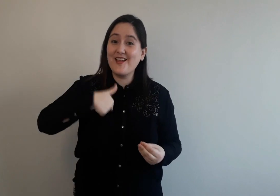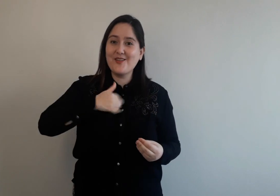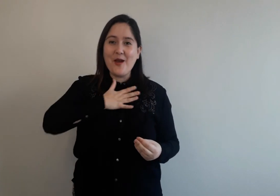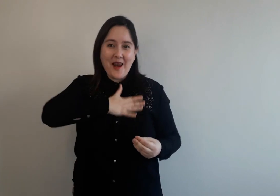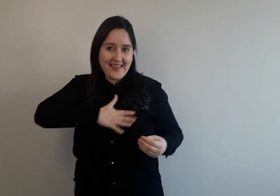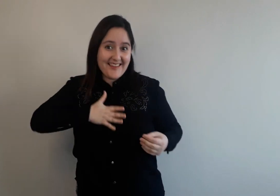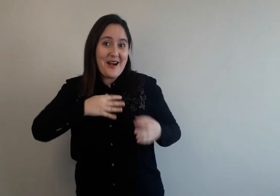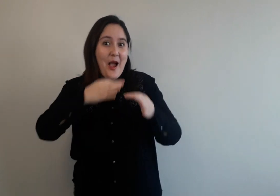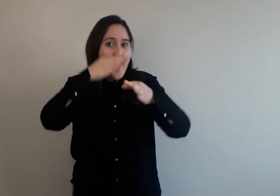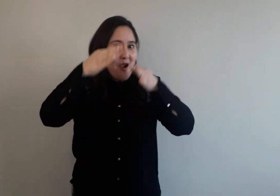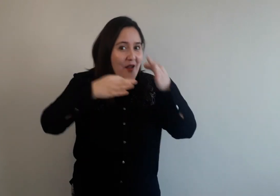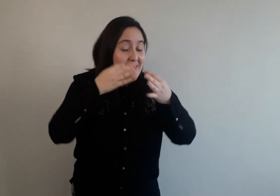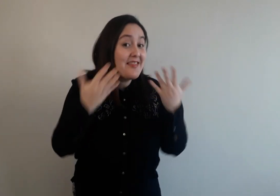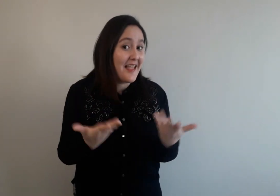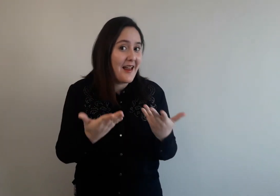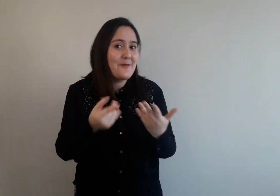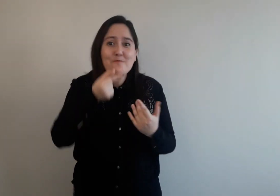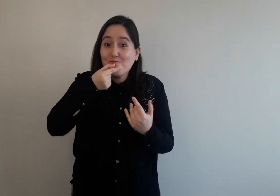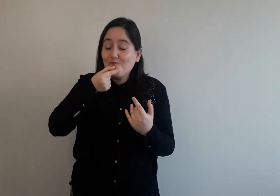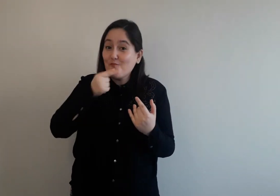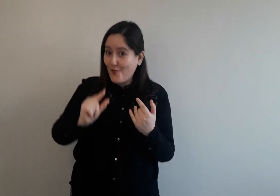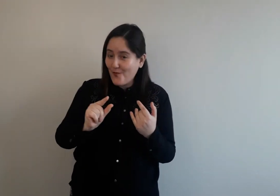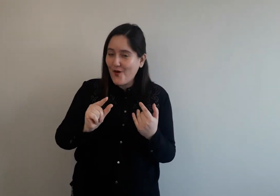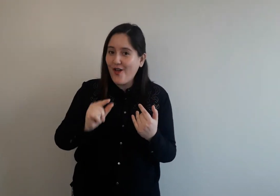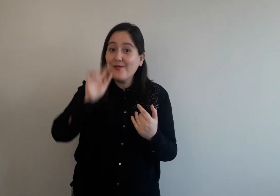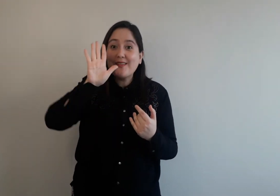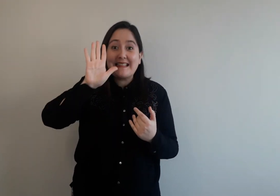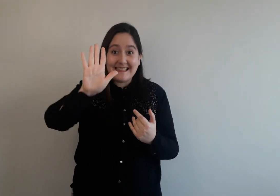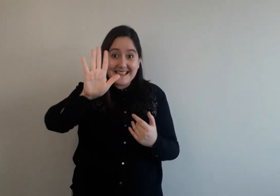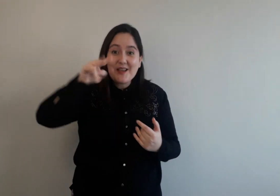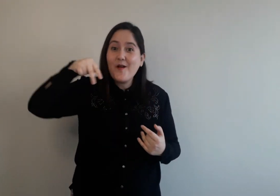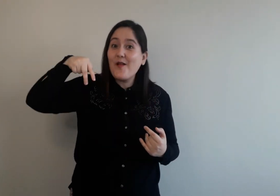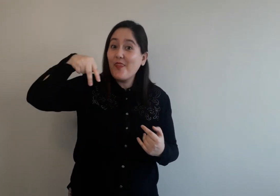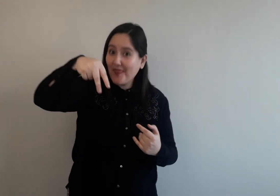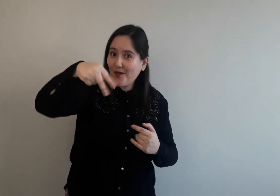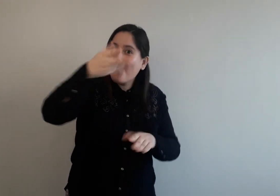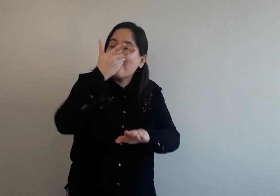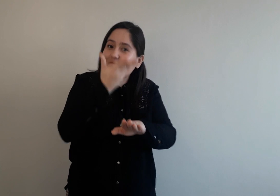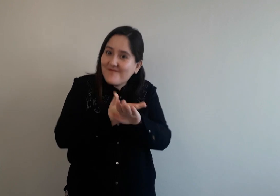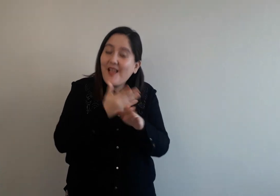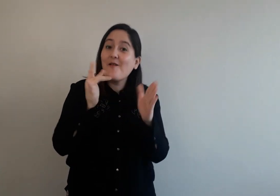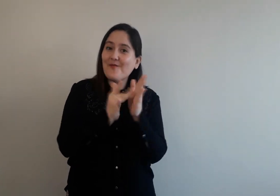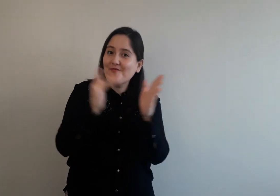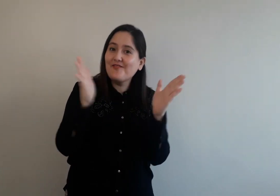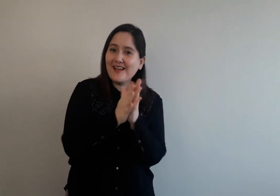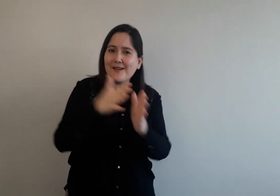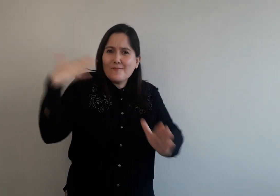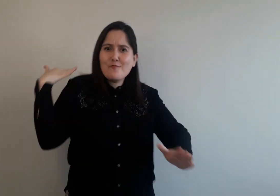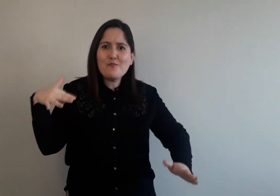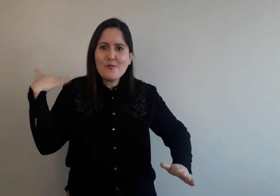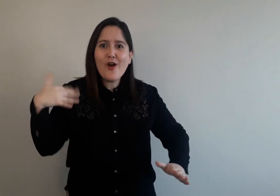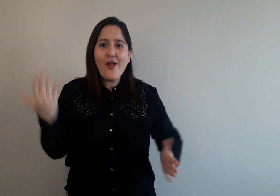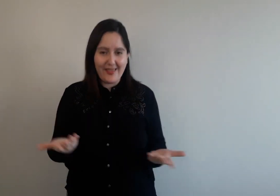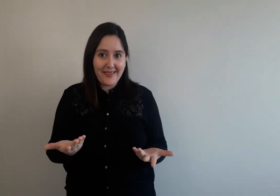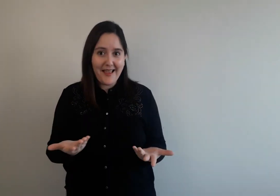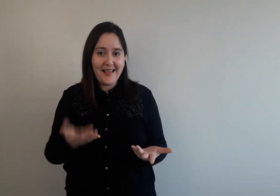Hoy día yo les quiero contar que muy pronto, el día 5 de junio, es una fecha muy